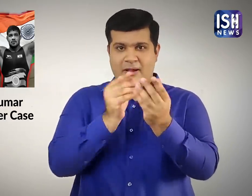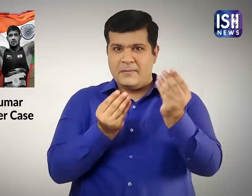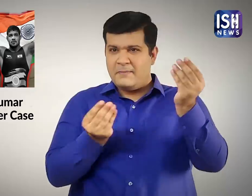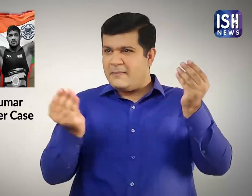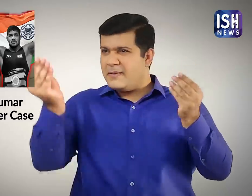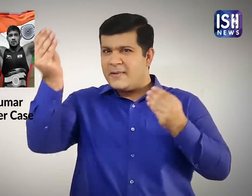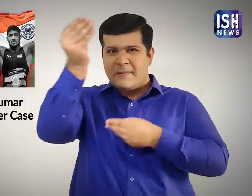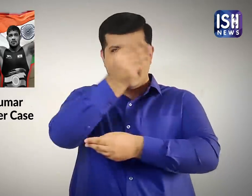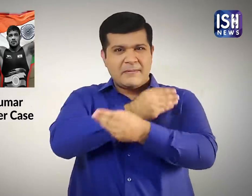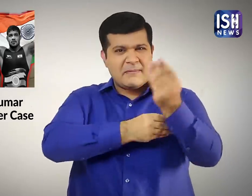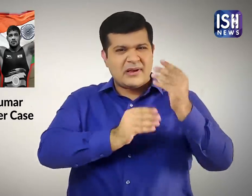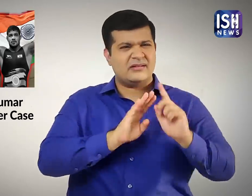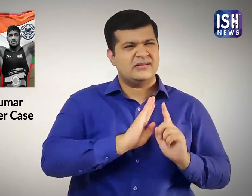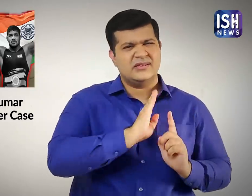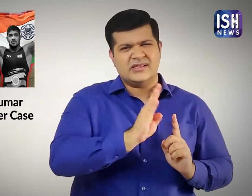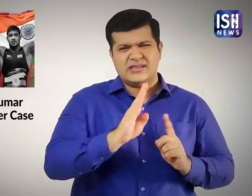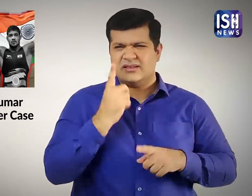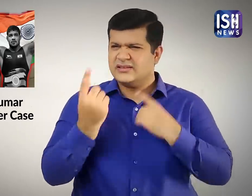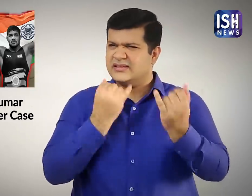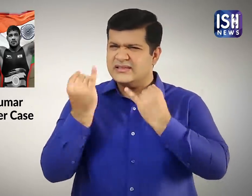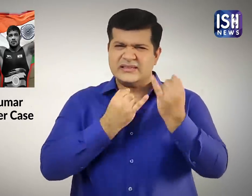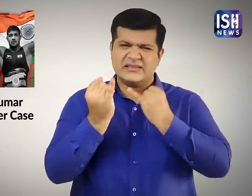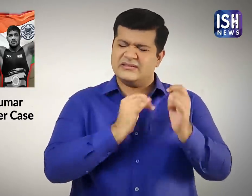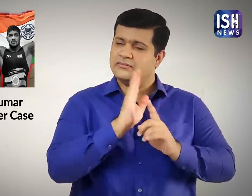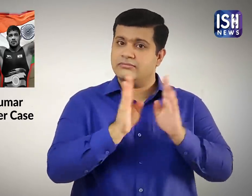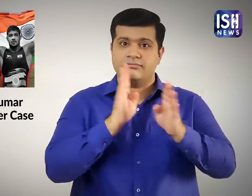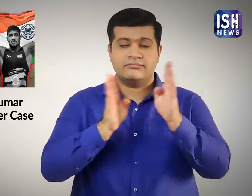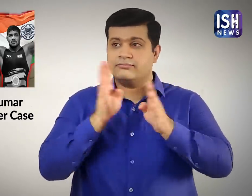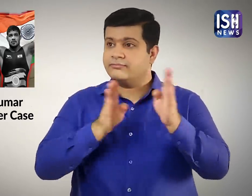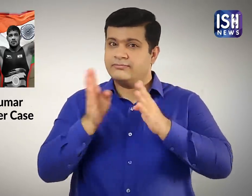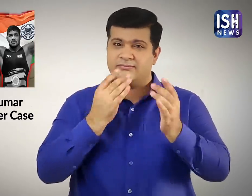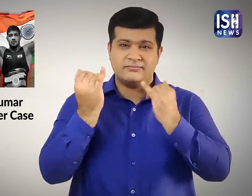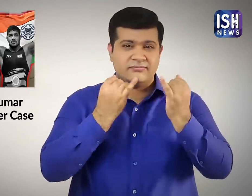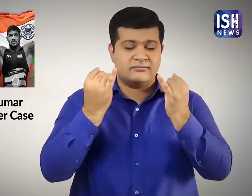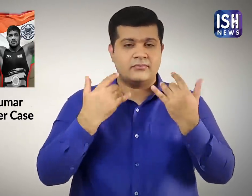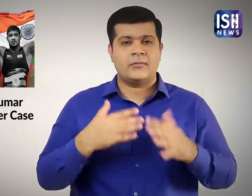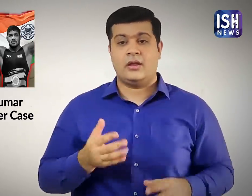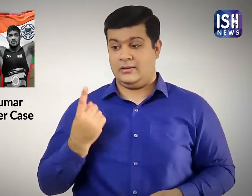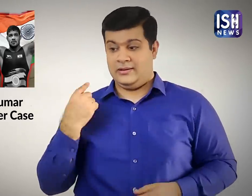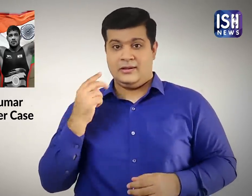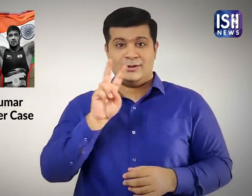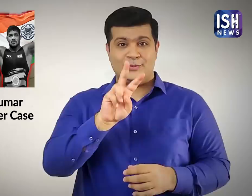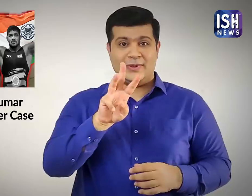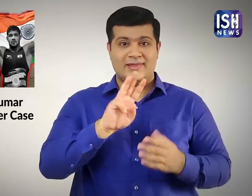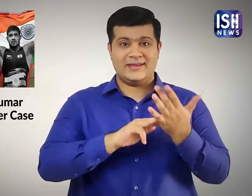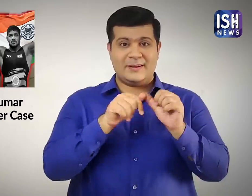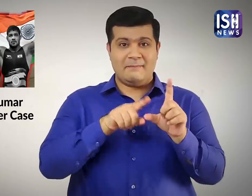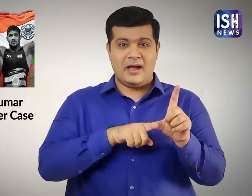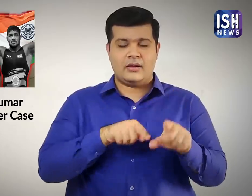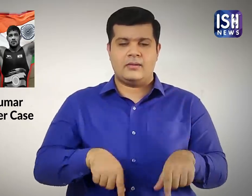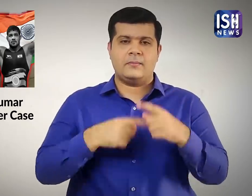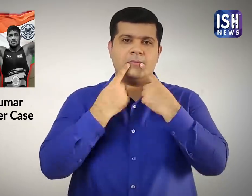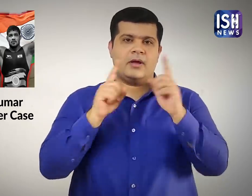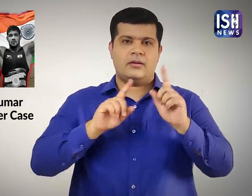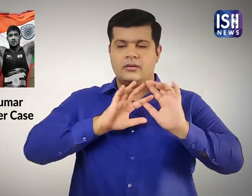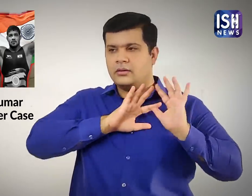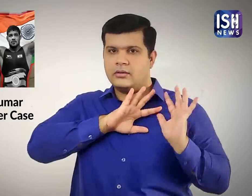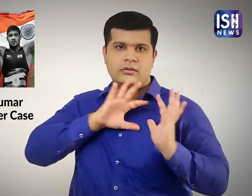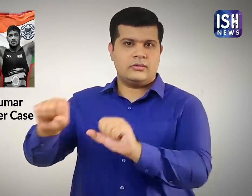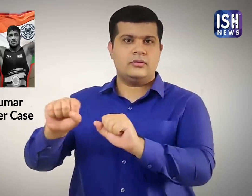तलाश में छापे मारी कर रही थी। आखिरकार 23 मई को